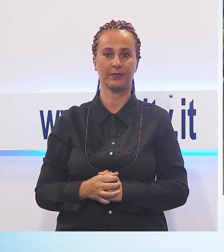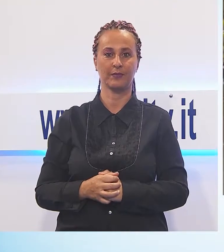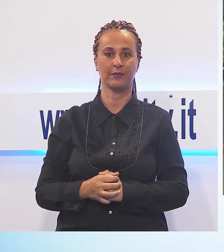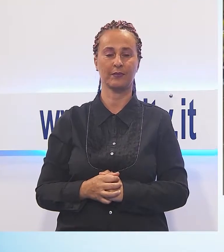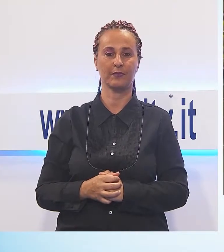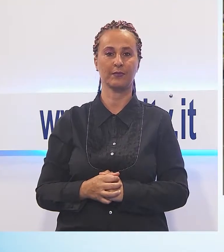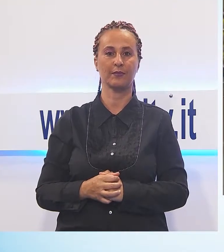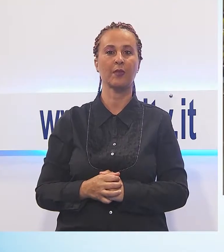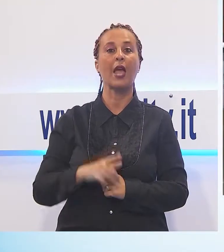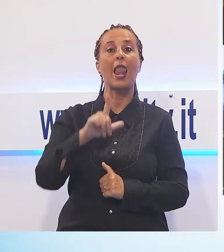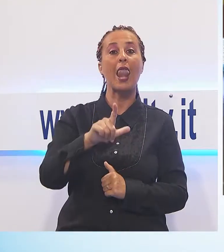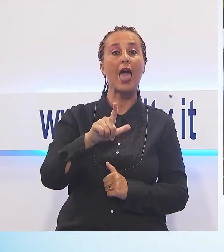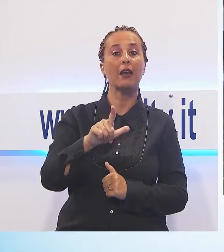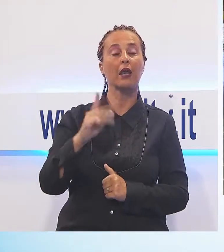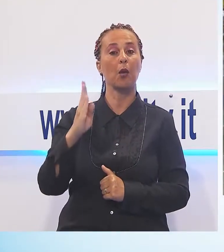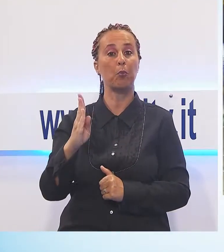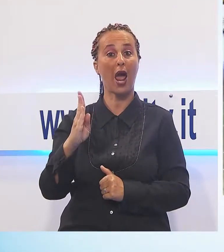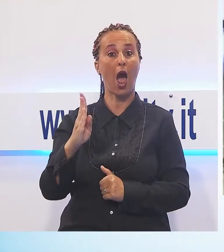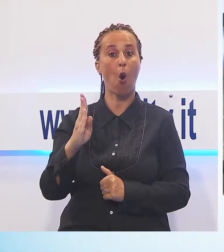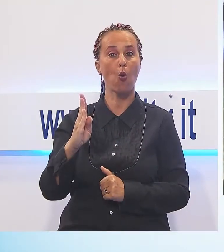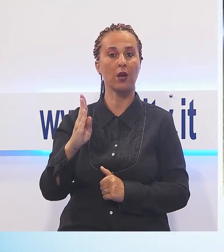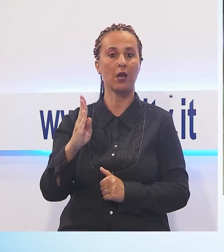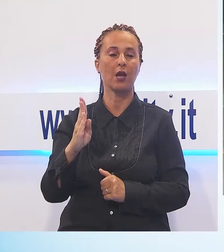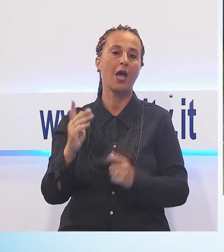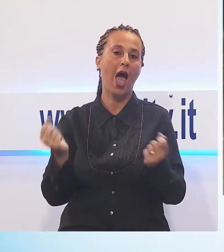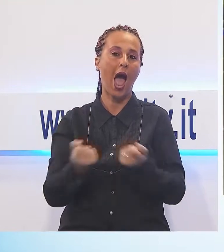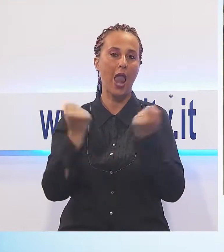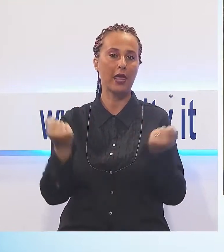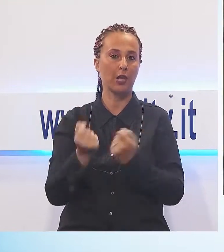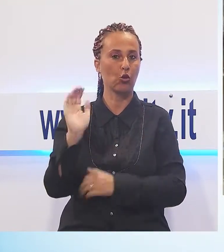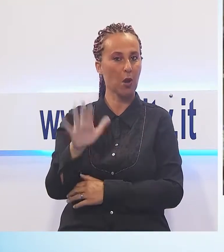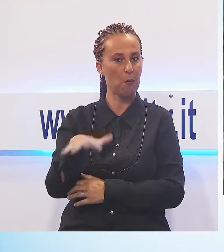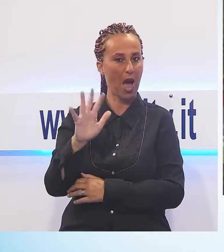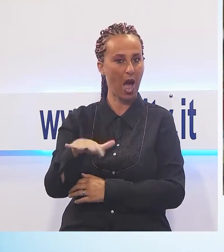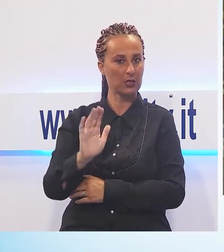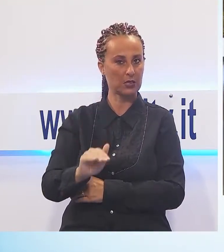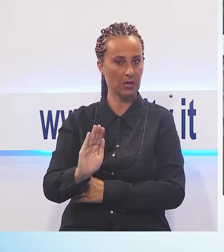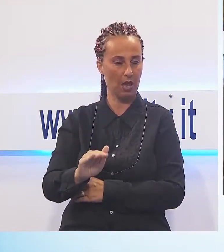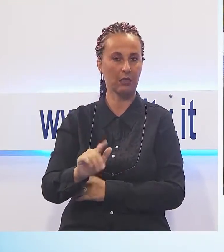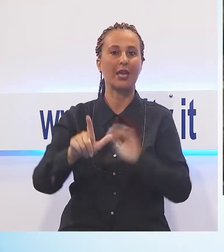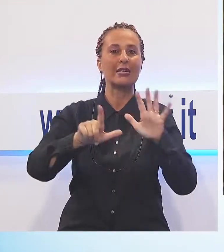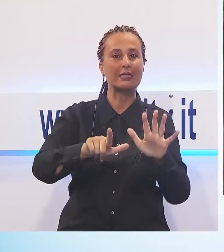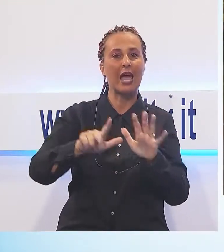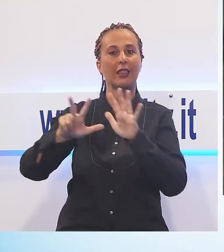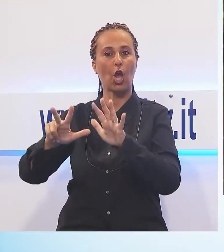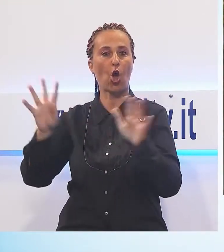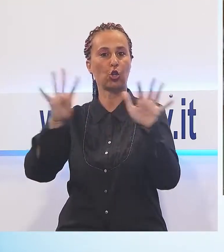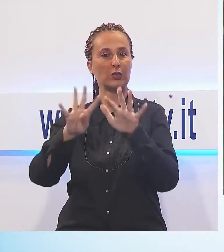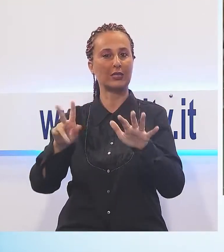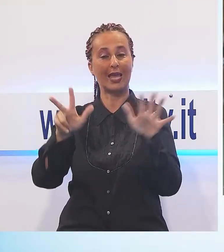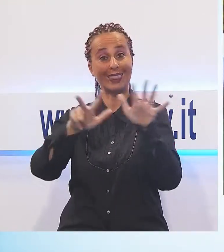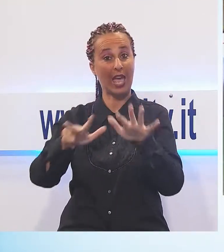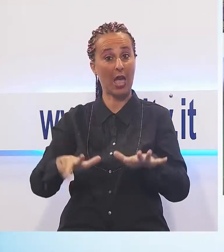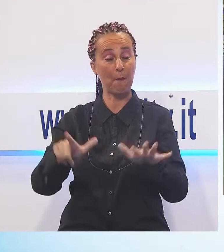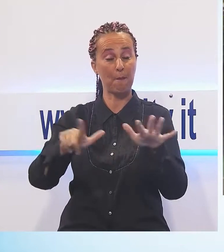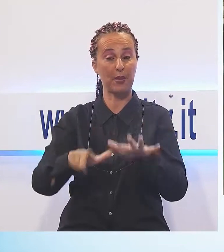Larry Brown, un mito all'ovaria, paratagliate il 7 e l'8 settembre, la quarta edizione del torneo che vedrà in lizza il meglio del basket italiano